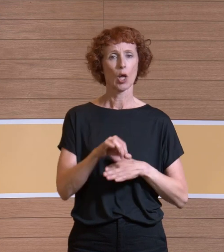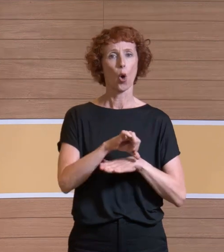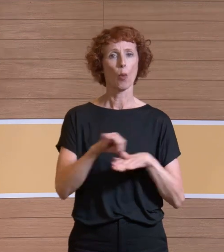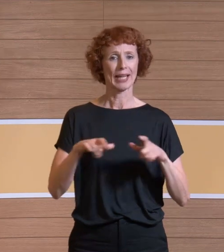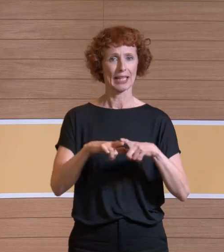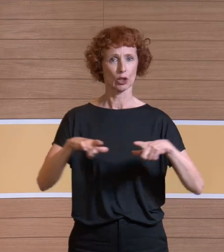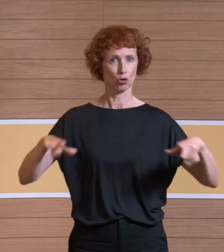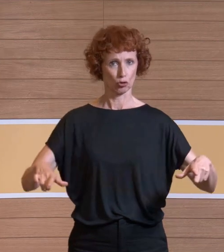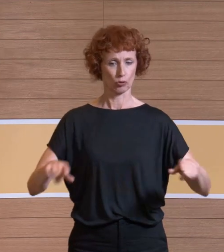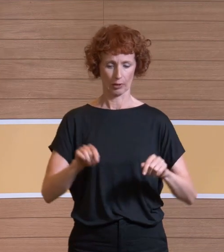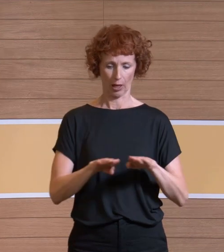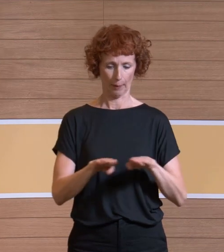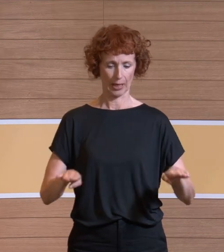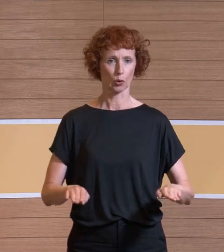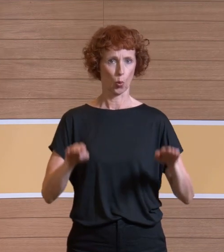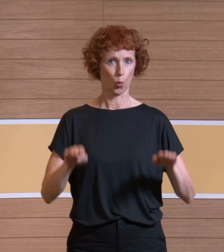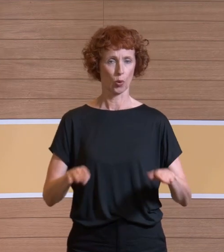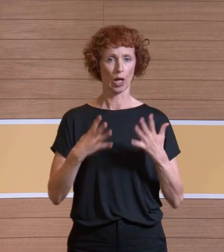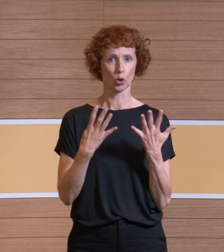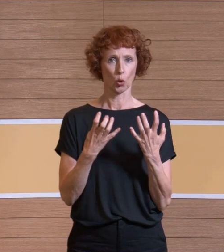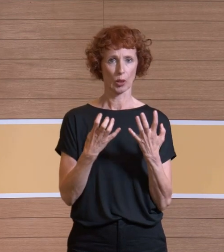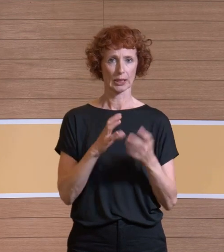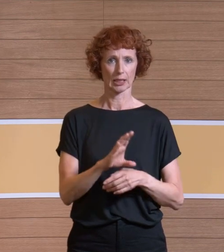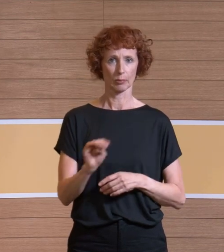hatte eine Plattenhöhe von 90 Zentimetern.